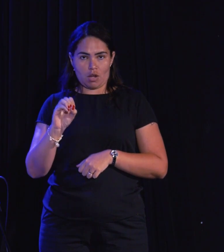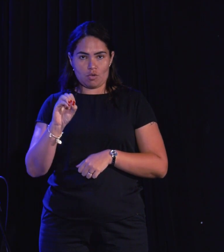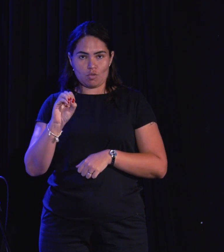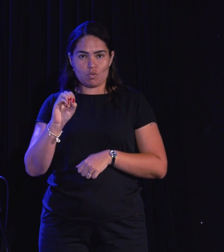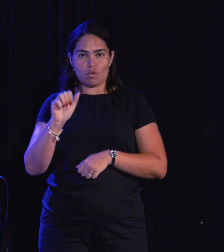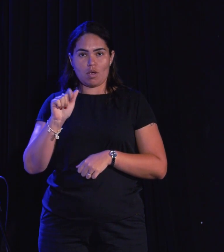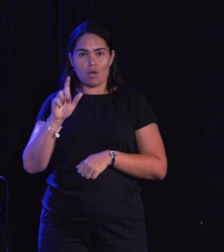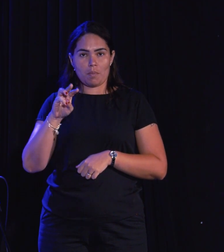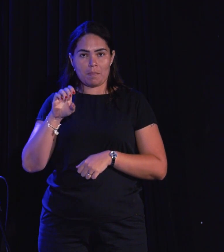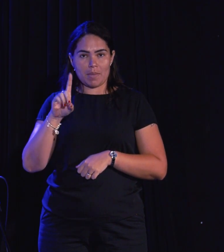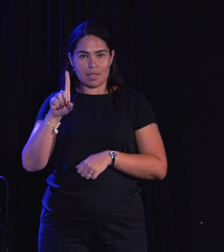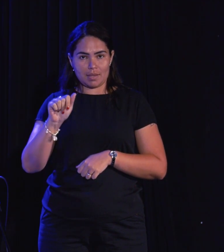Tiago